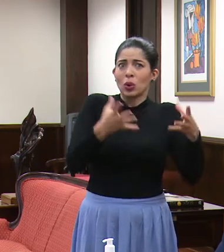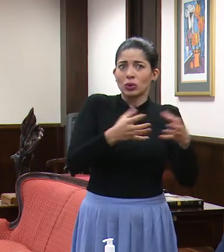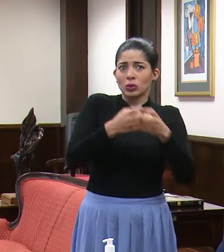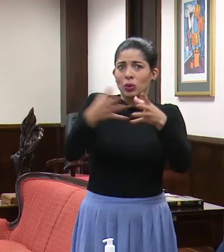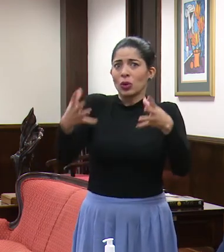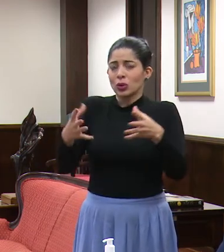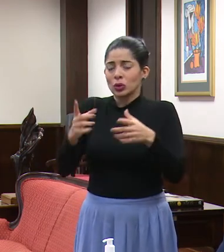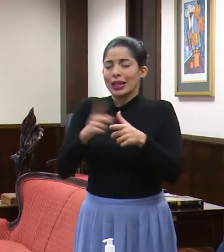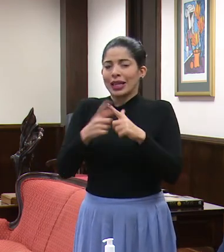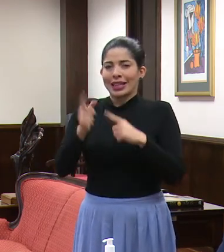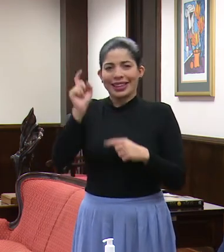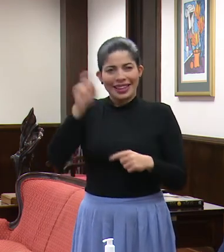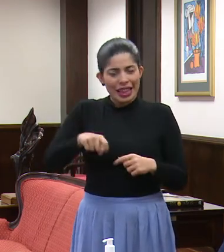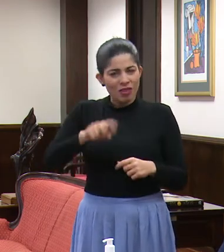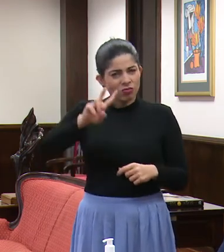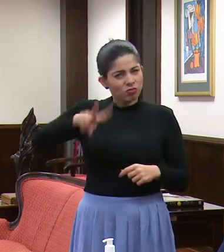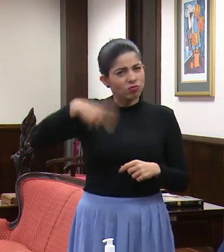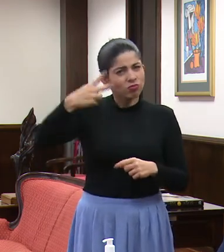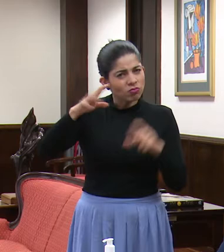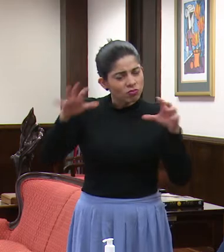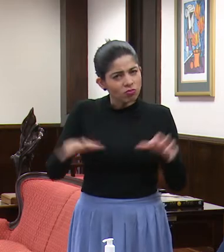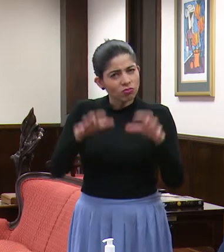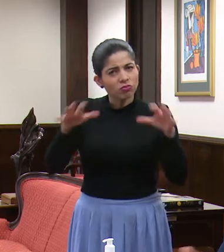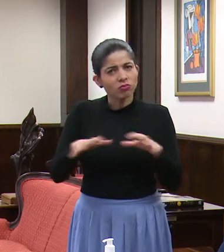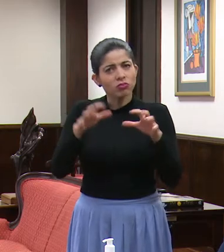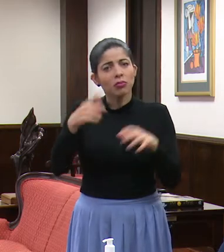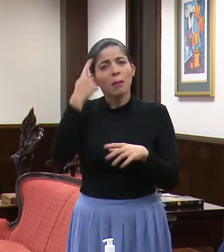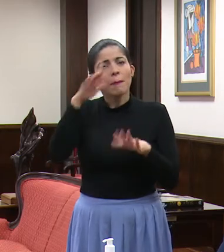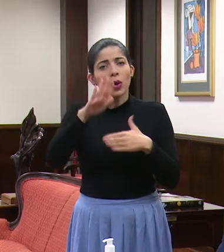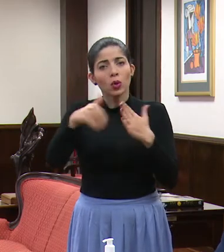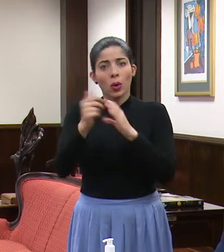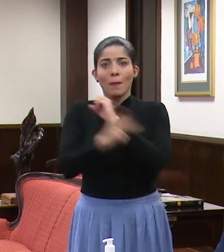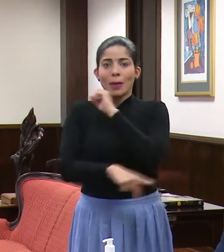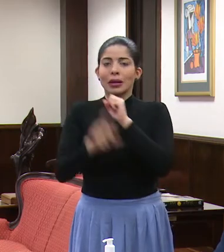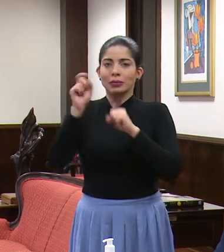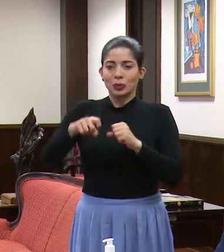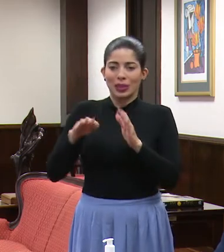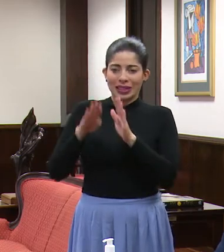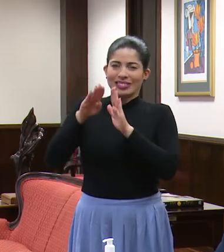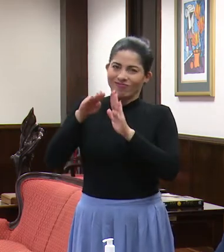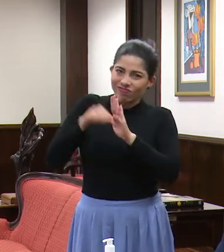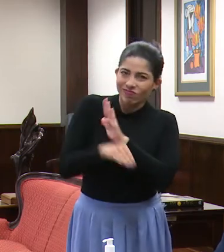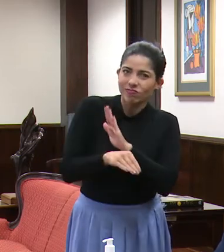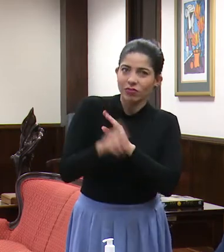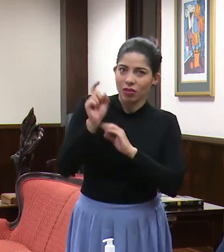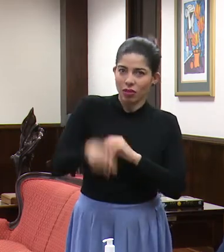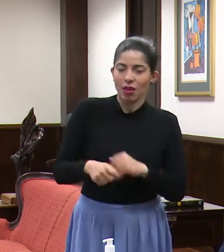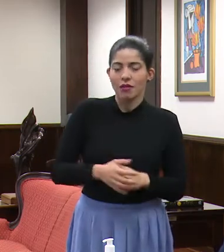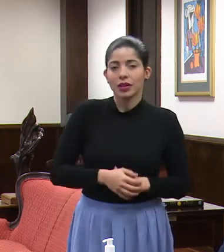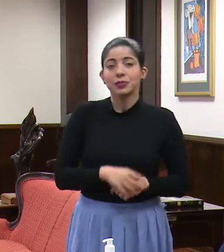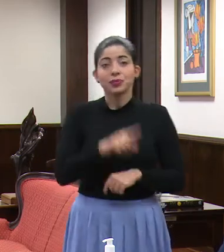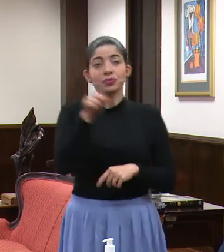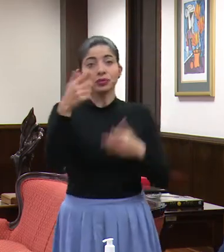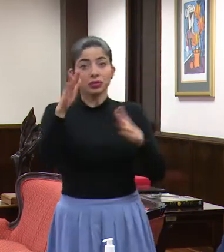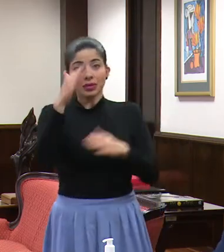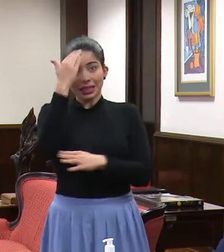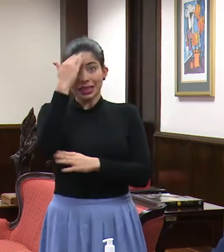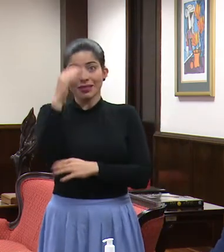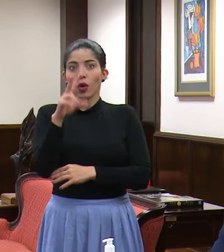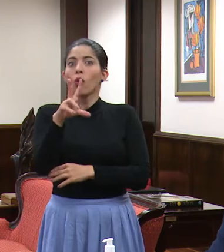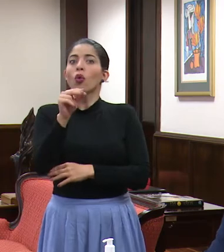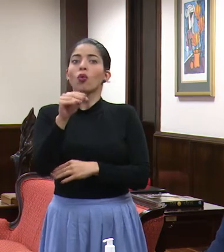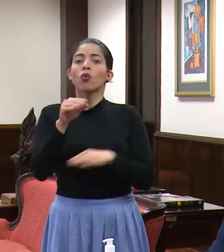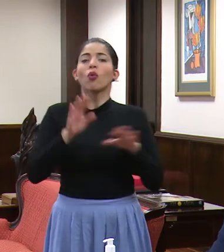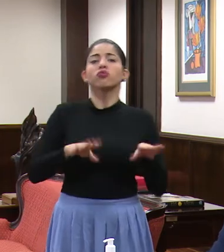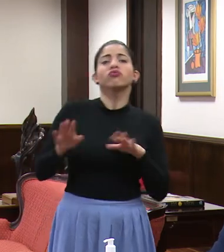tendríamos que hacer, intensificar todas las acciones para, como país, doblegar esta curva. Entonces ya todos lo saben, no hay que